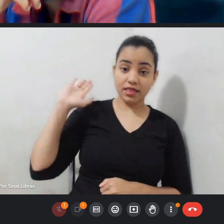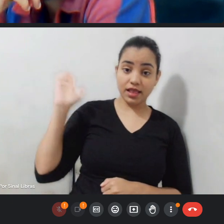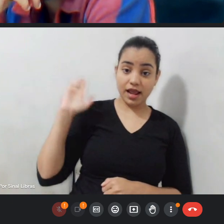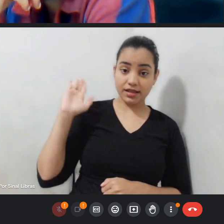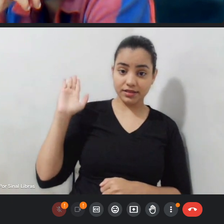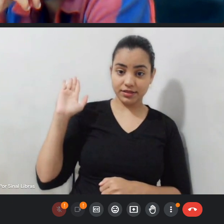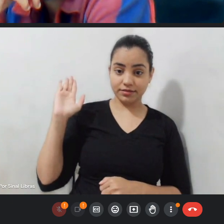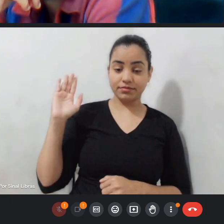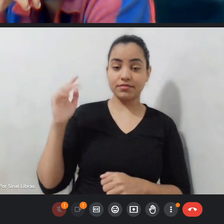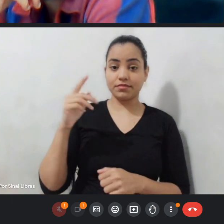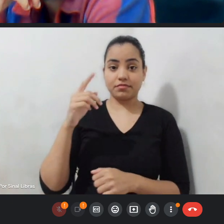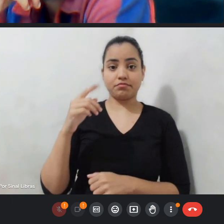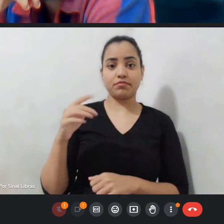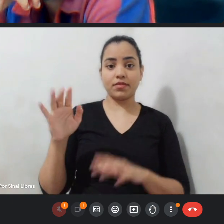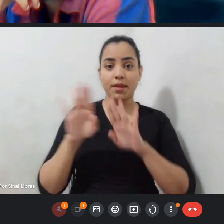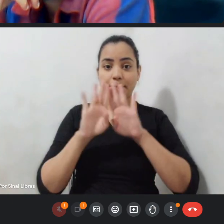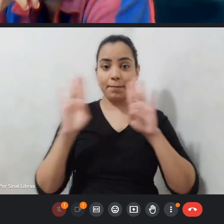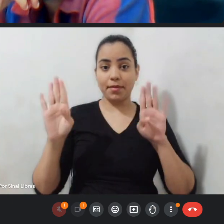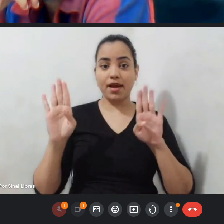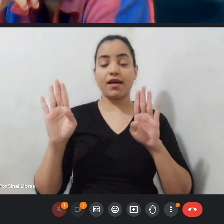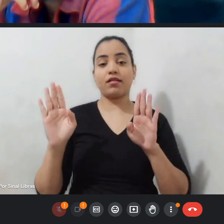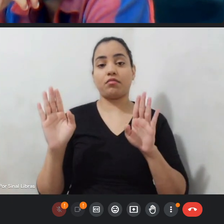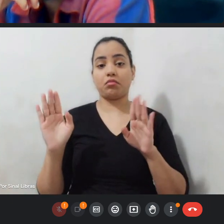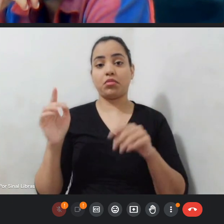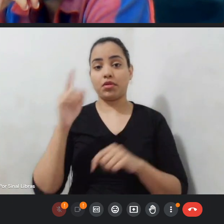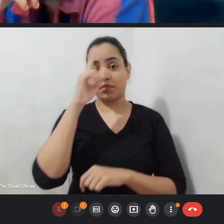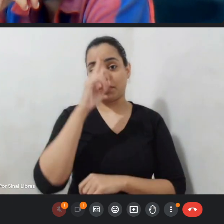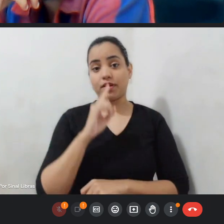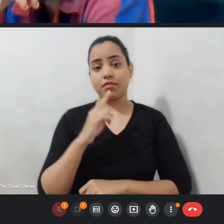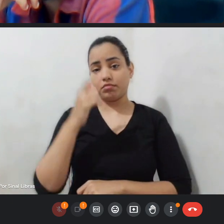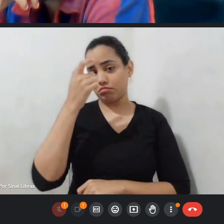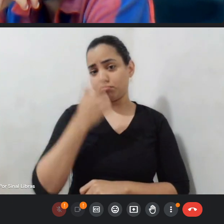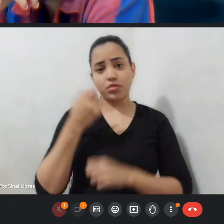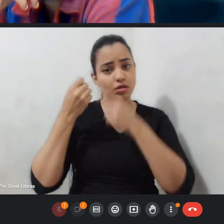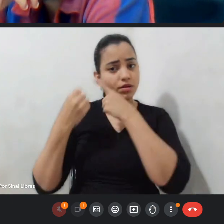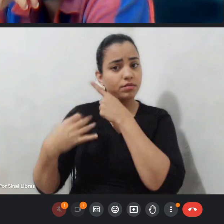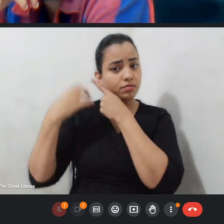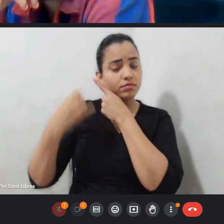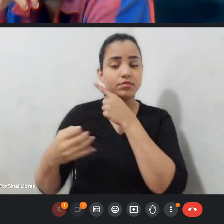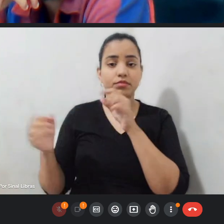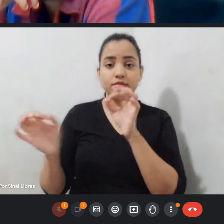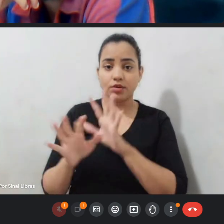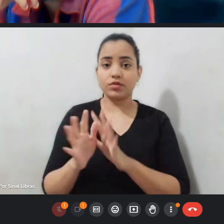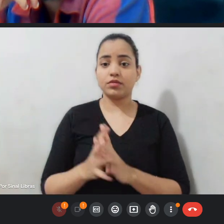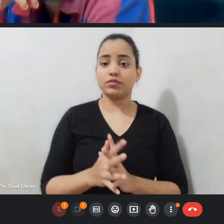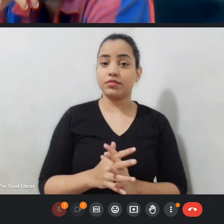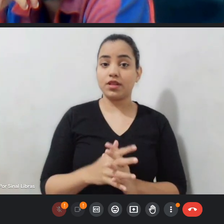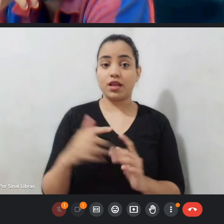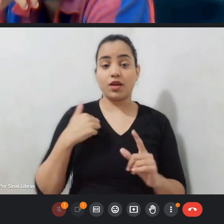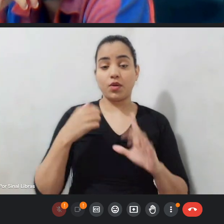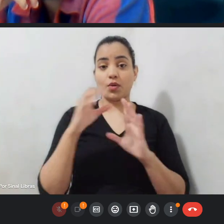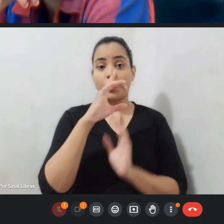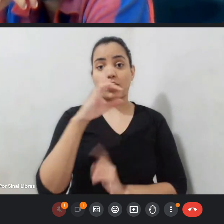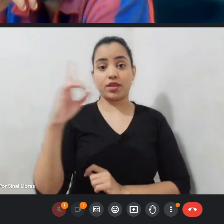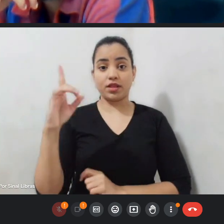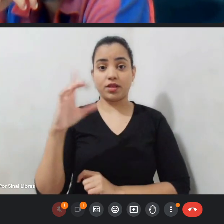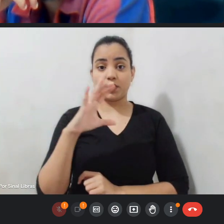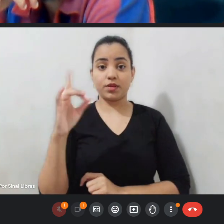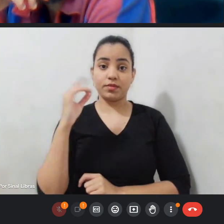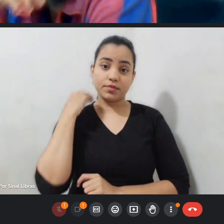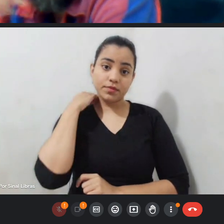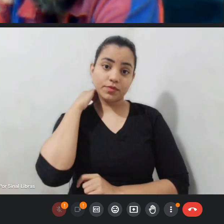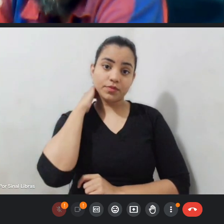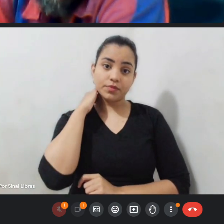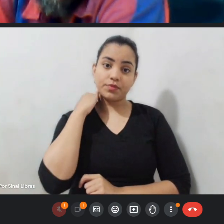e é isso essa é a minha autodescrição eu coordeno aqui o Centro Cultural Casa de Itaipa que fica no